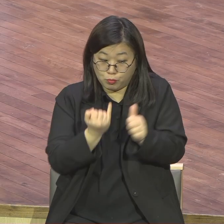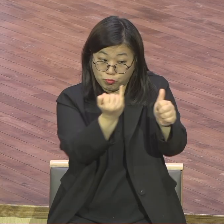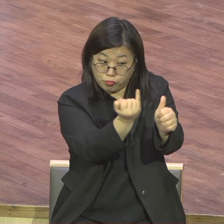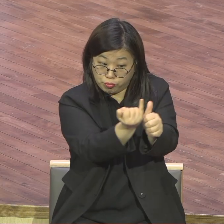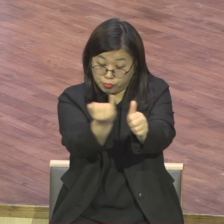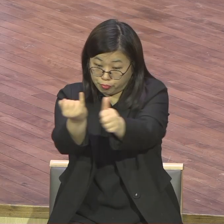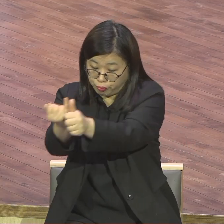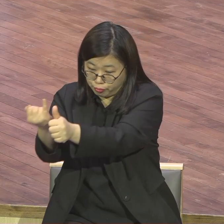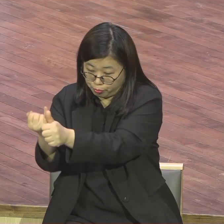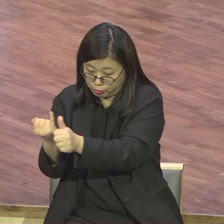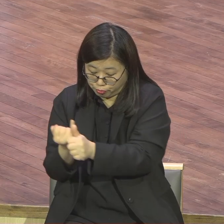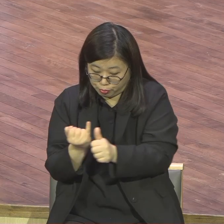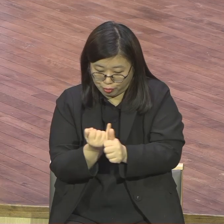내 앞에 앉으면 손을 요래요.